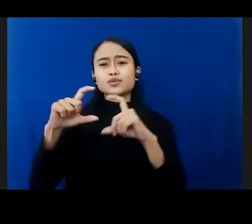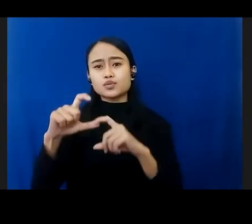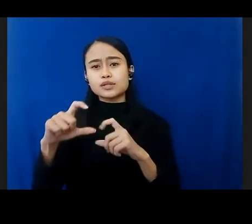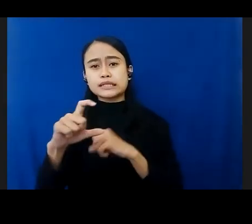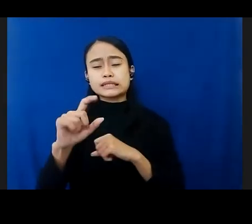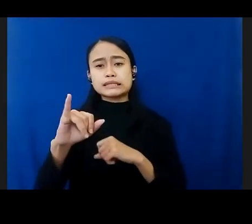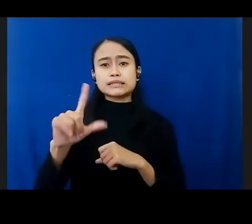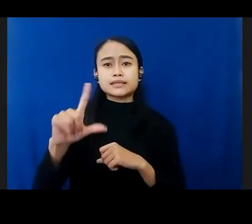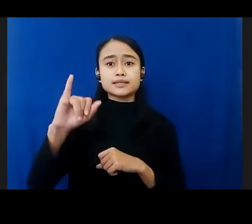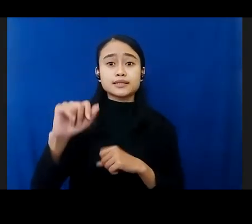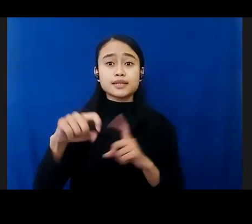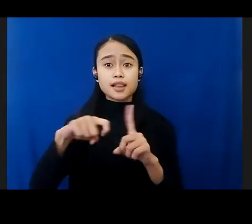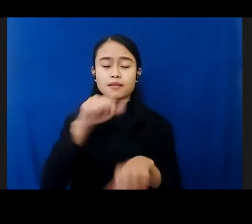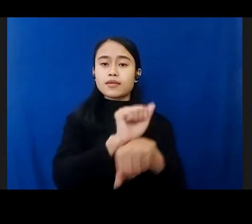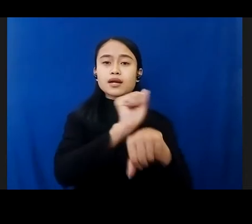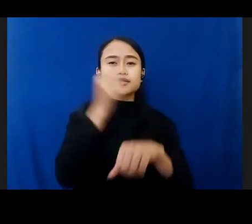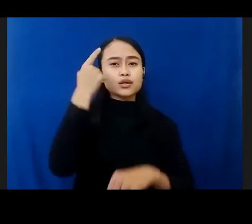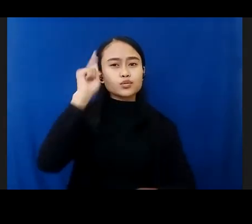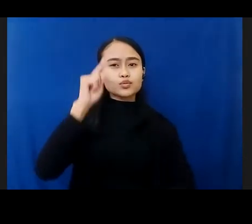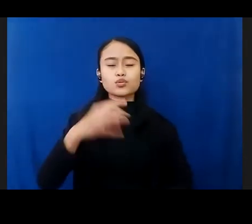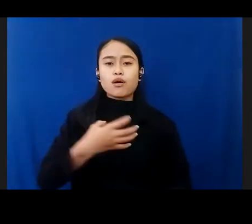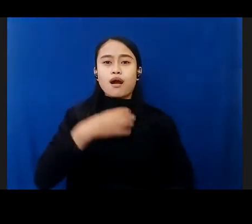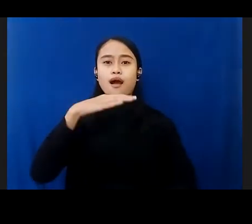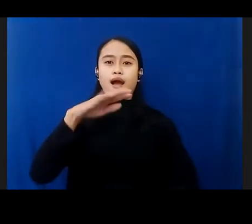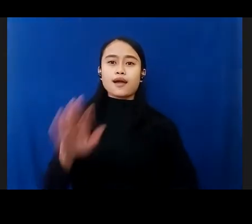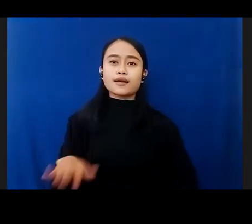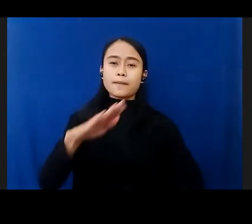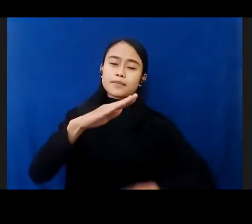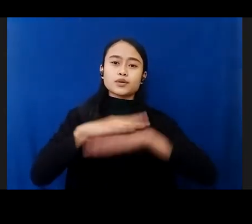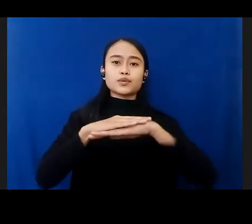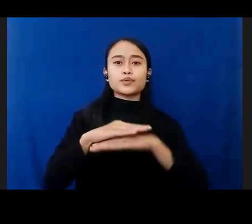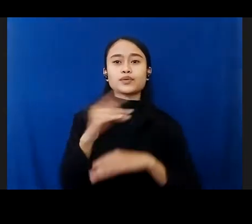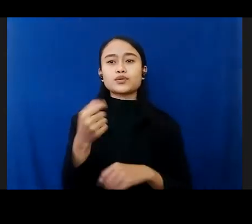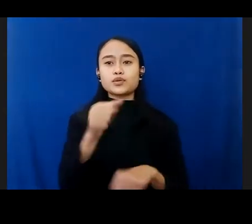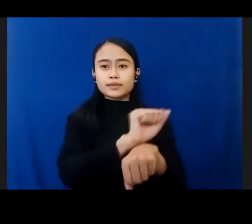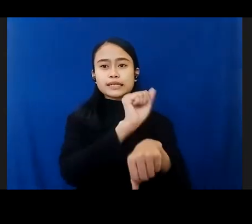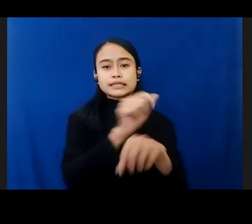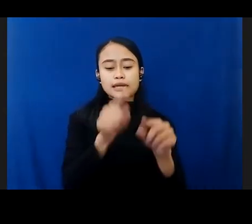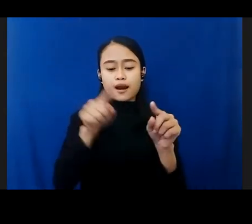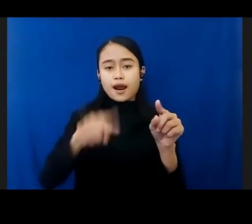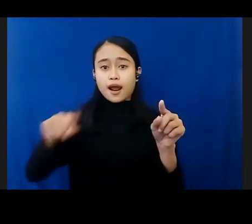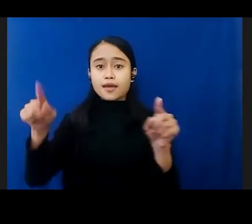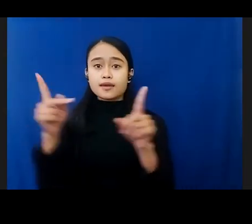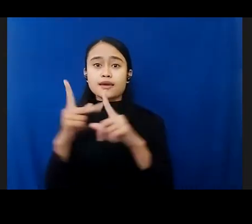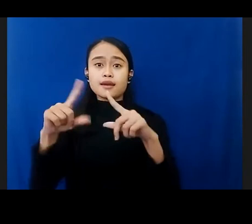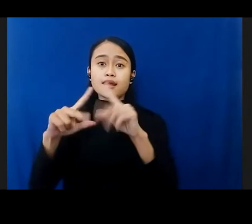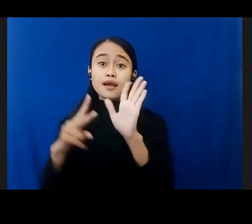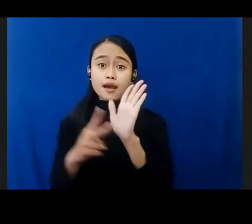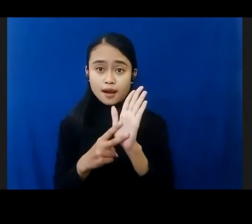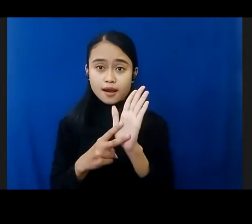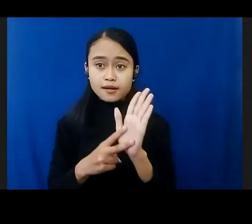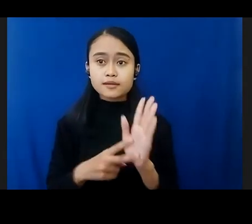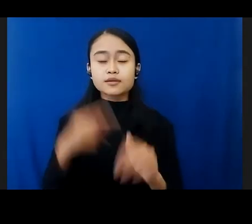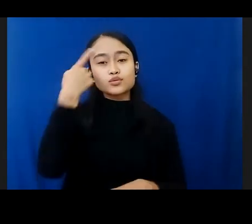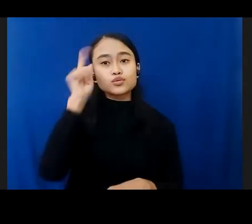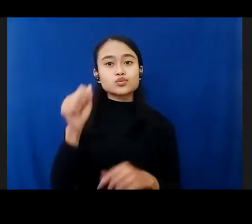pemenuhan hak anak, turut serta berpartisipasi dalam rangkaian HAN dengan menyelenggarakan kegiatan pekan berpihak